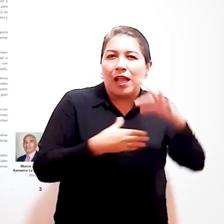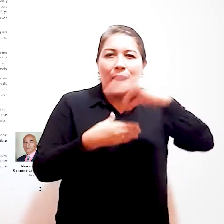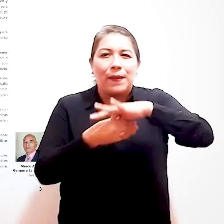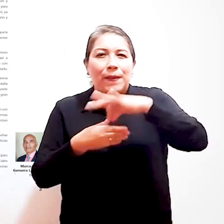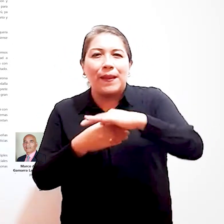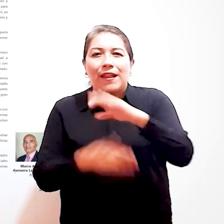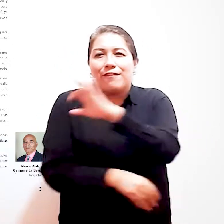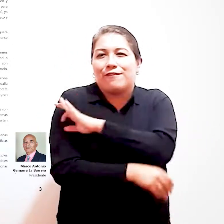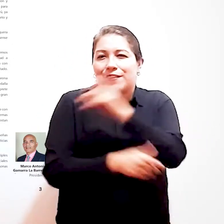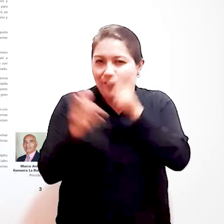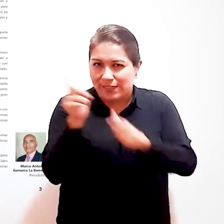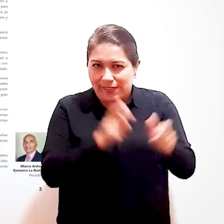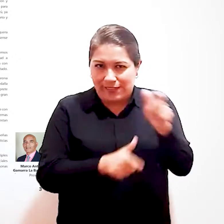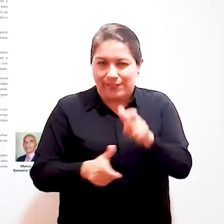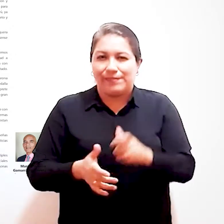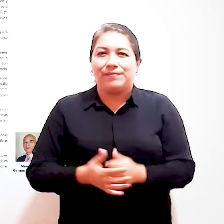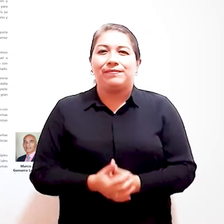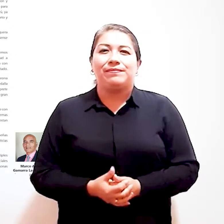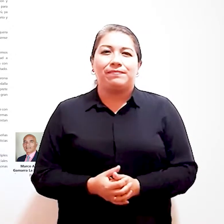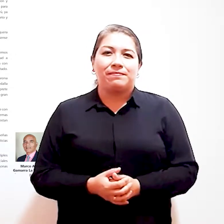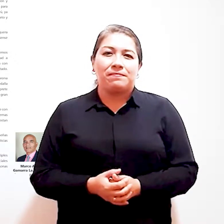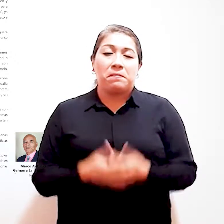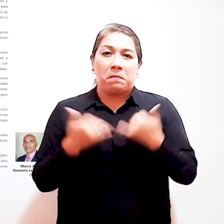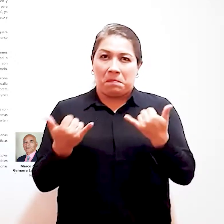centros de votación. Fiscalización.